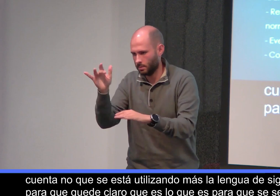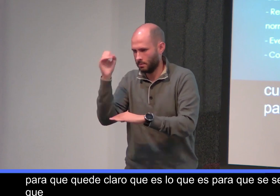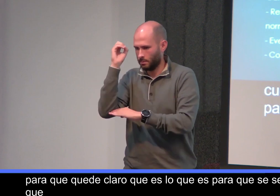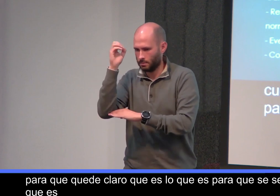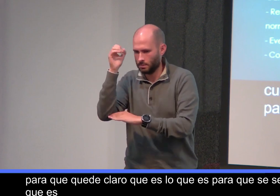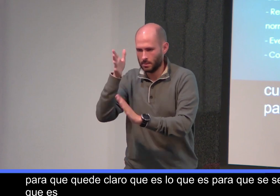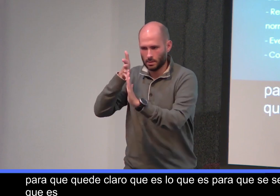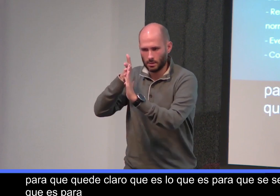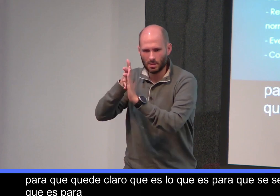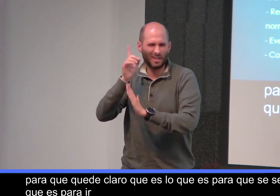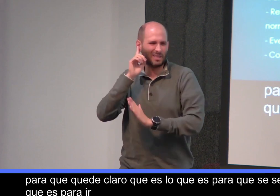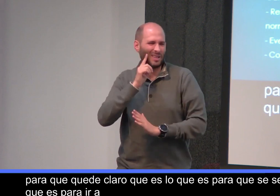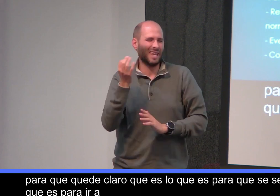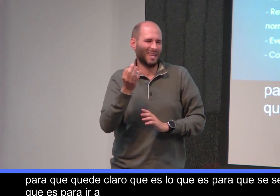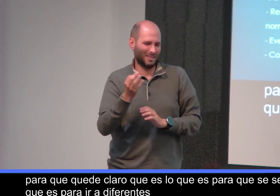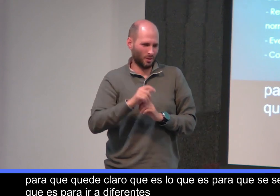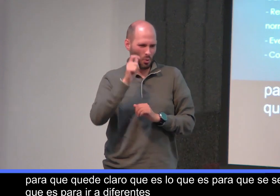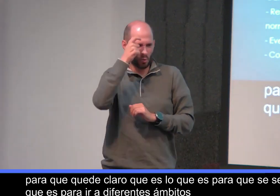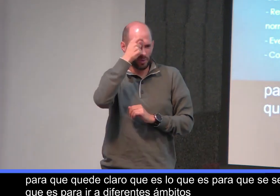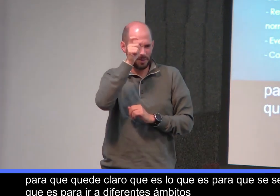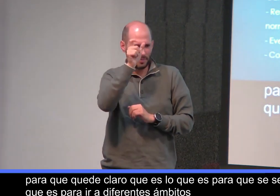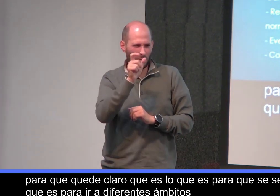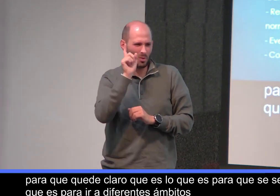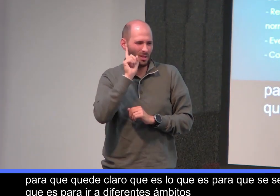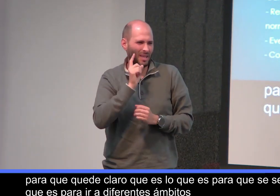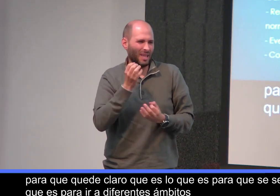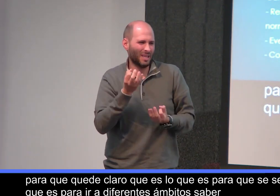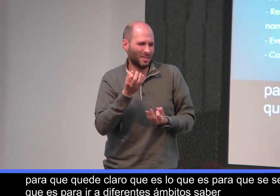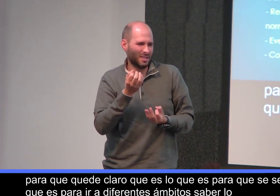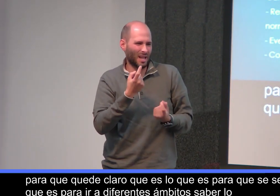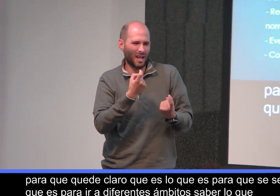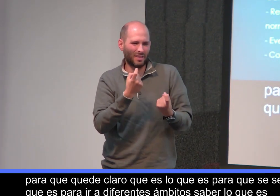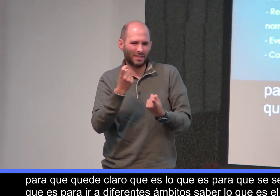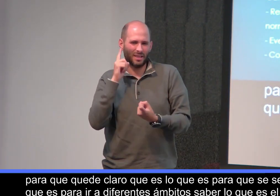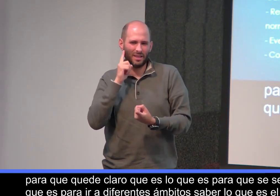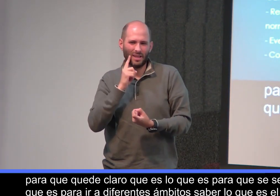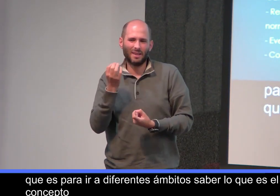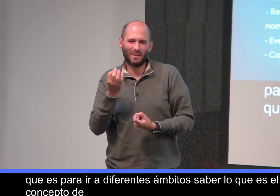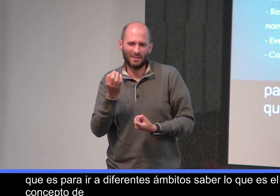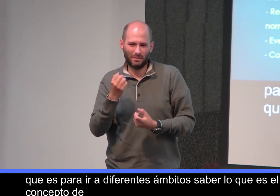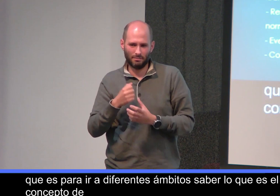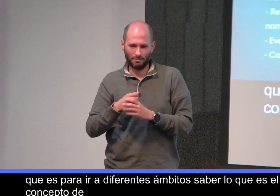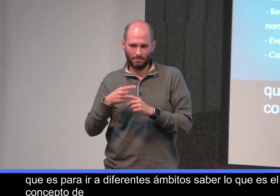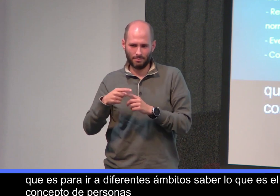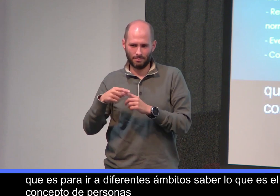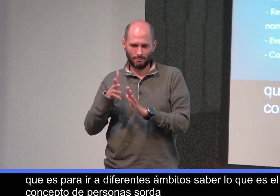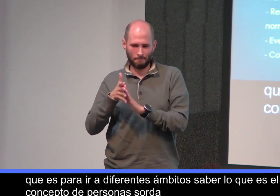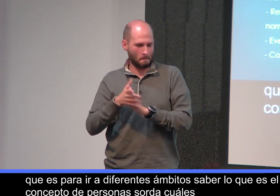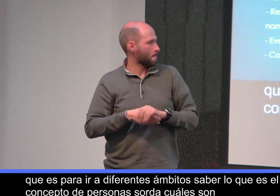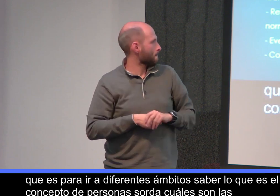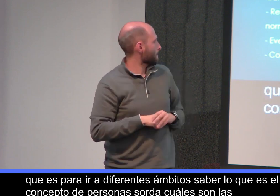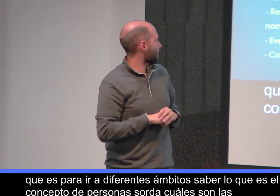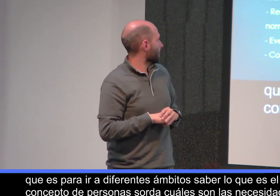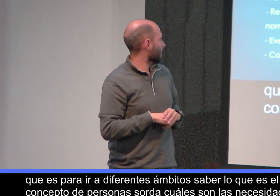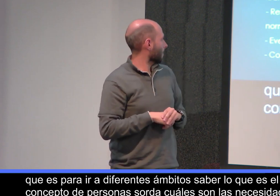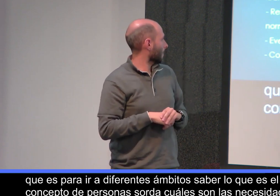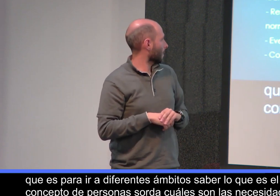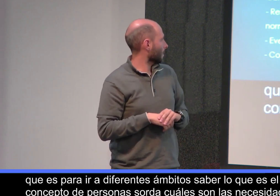para ir a diferentes ámbitos, saber lo que es el concepto de persona sorda, cuáles son las necesidades de las personas sordas.